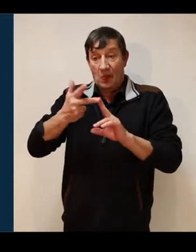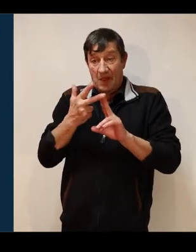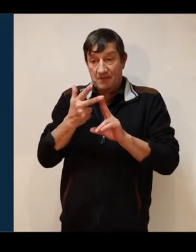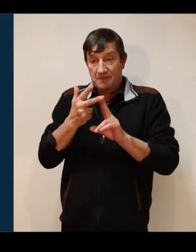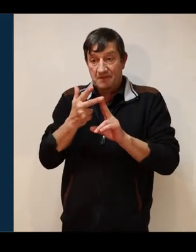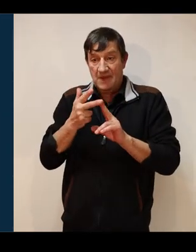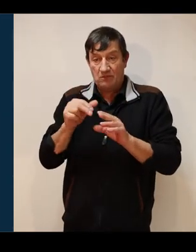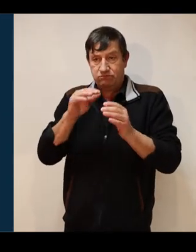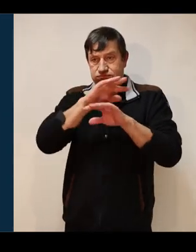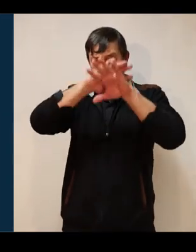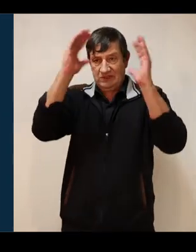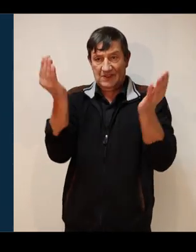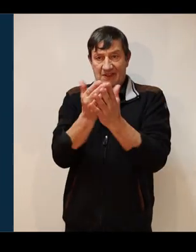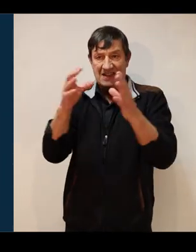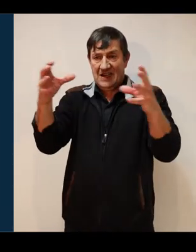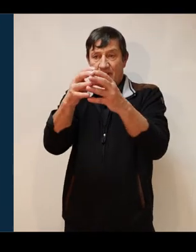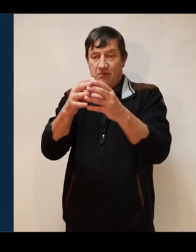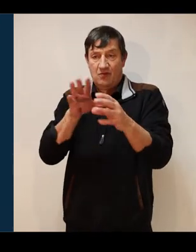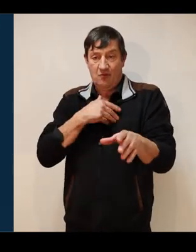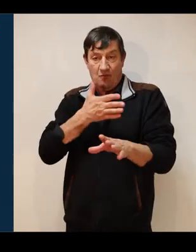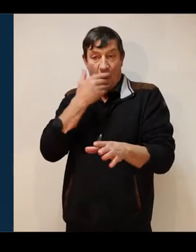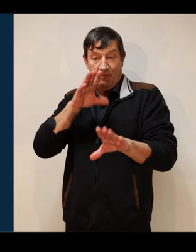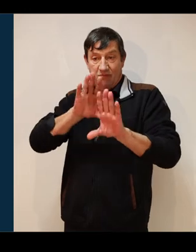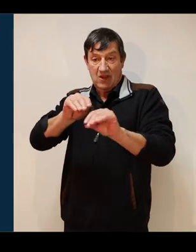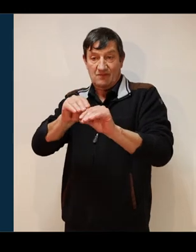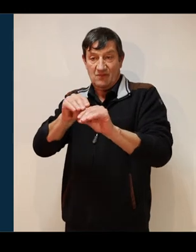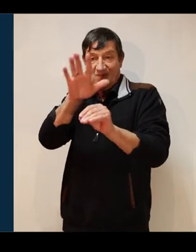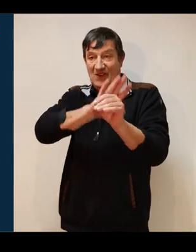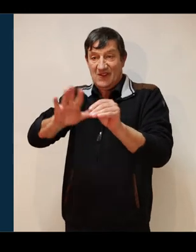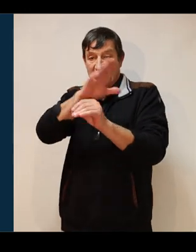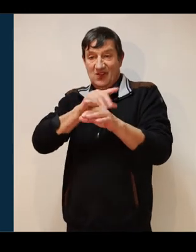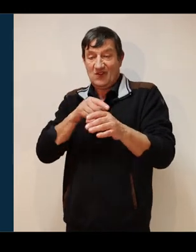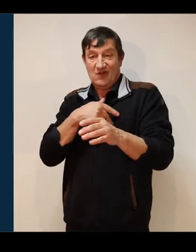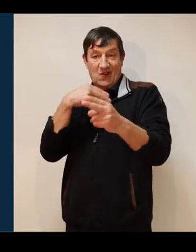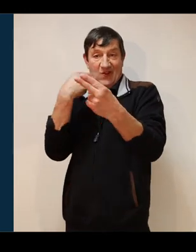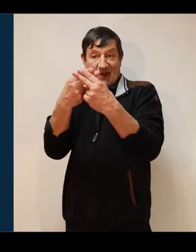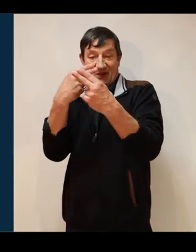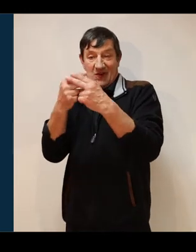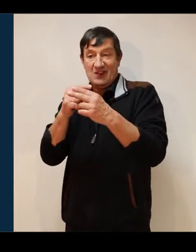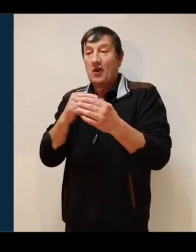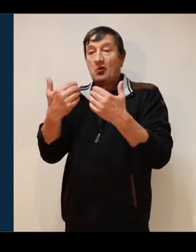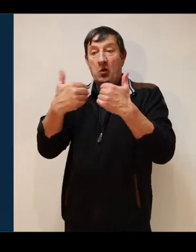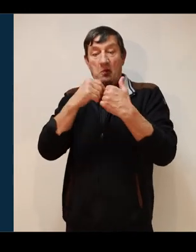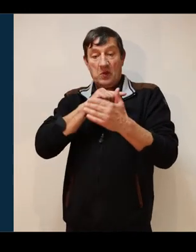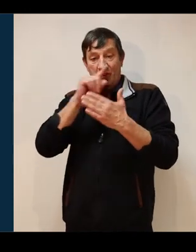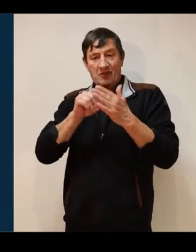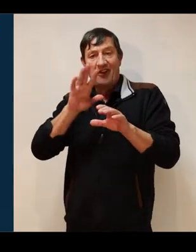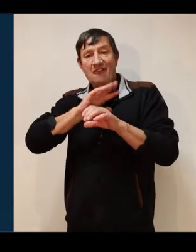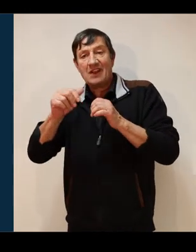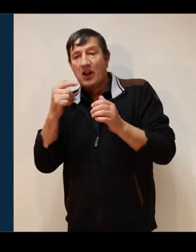dressez un panorama de l'équipe pour vous positionner au mieux dans l'écosystème. Répondez ainsi aux questions qui fait quoi, qui travaille avec